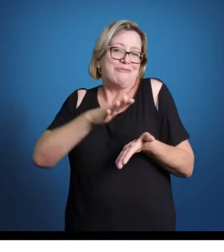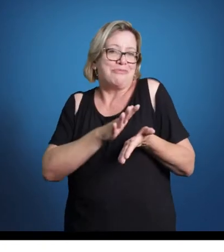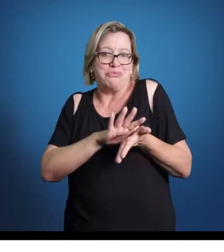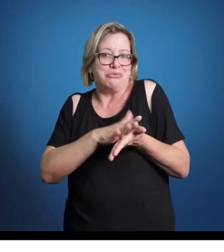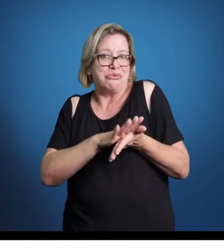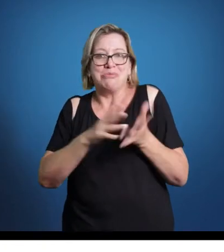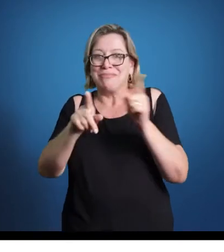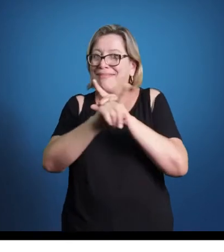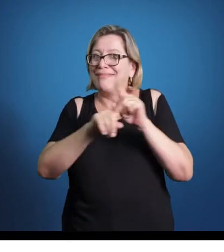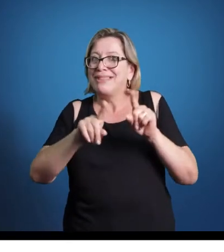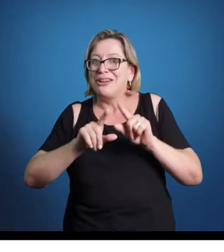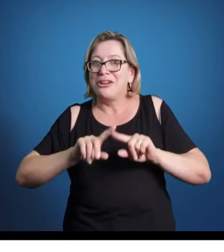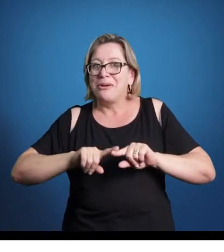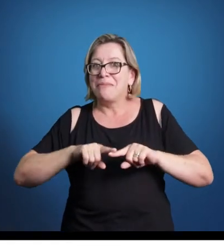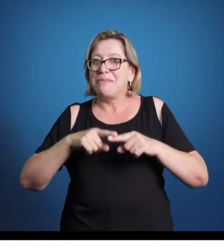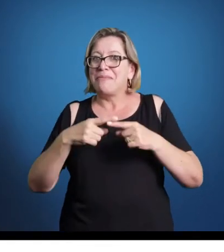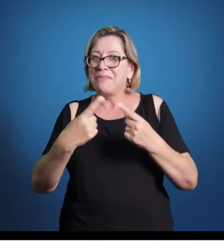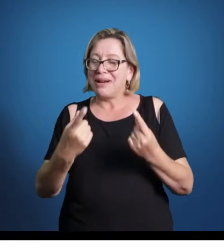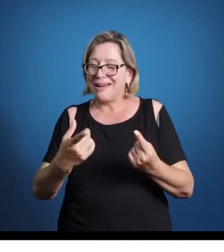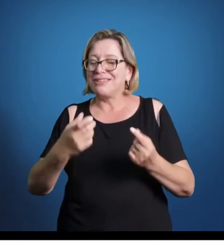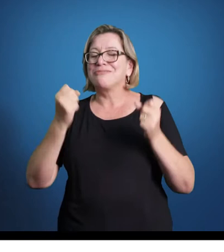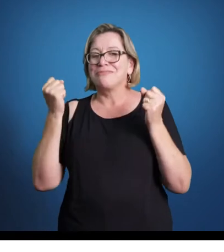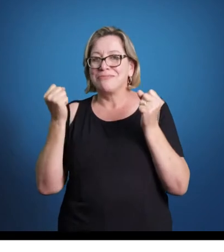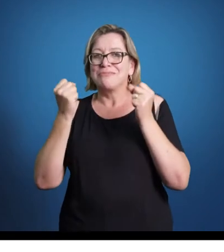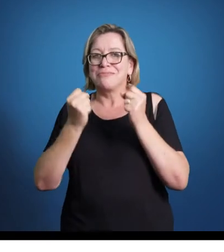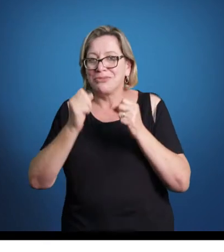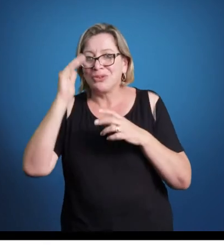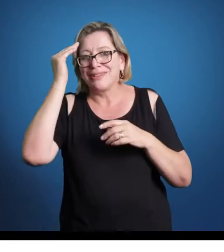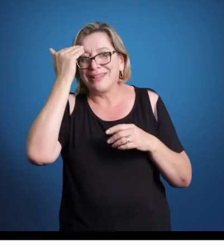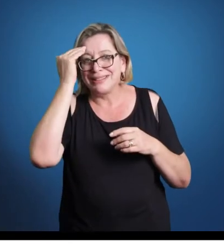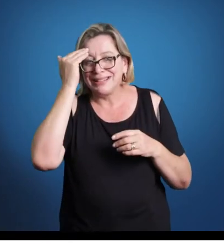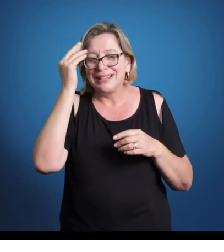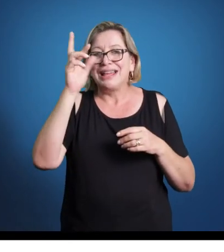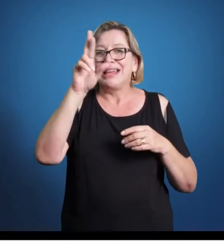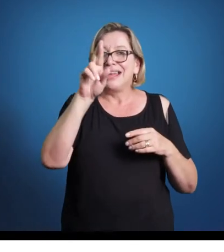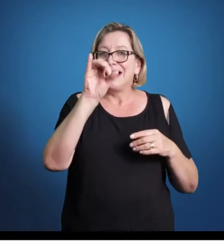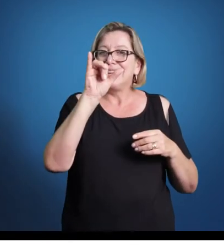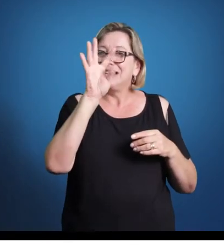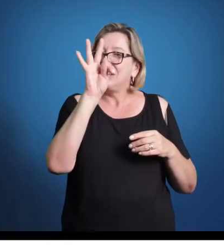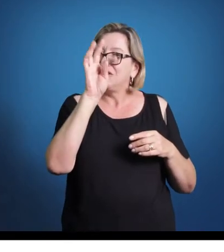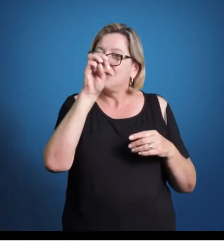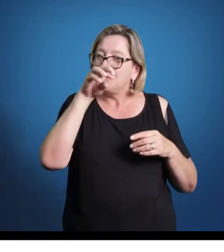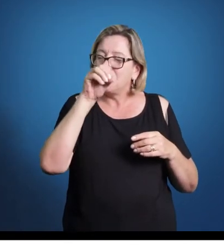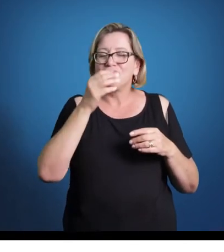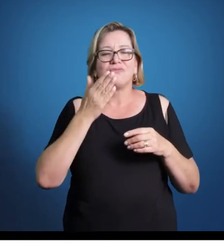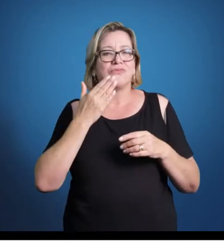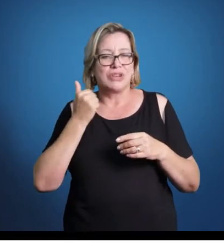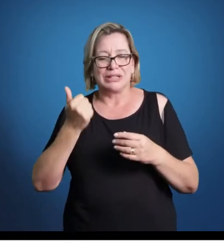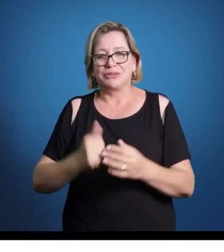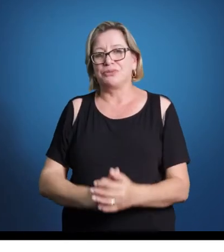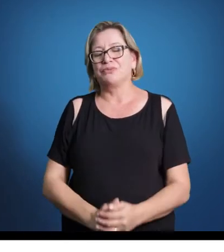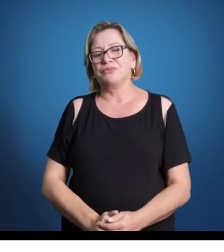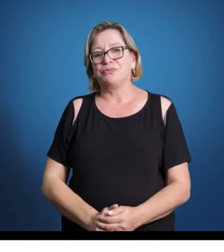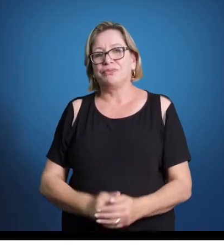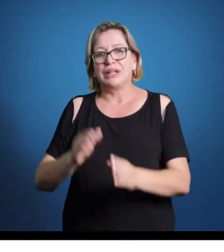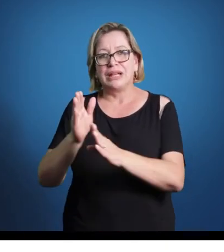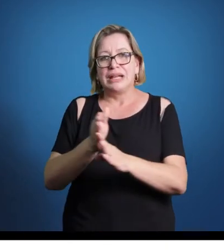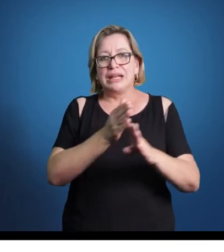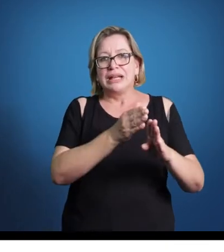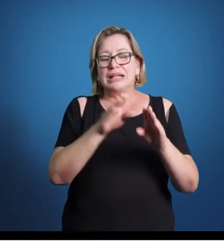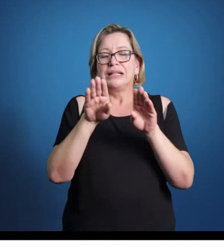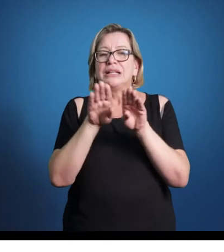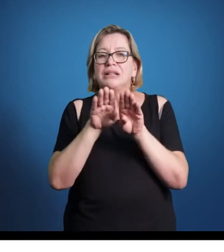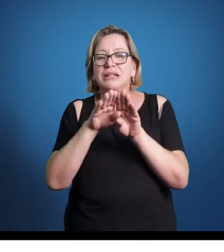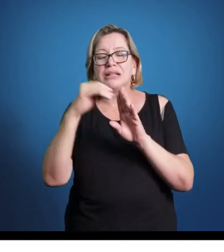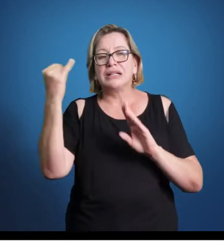mas é mais fixo, é possível já entender a figuração rítmica ao escutar. E outra coisa que é